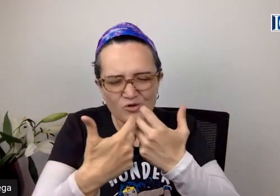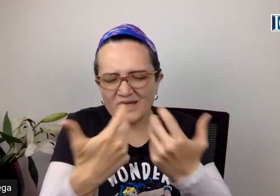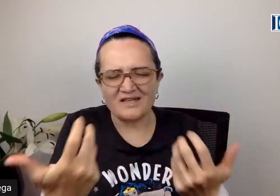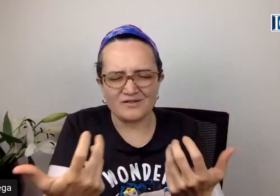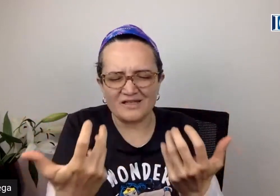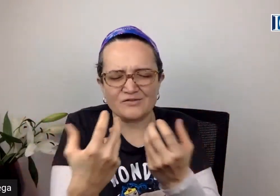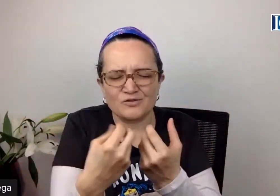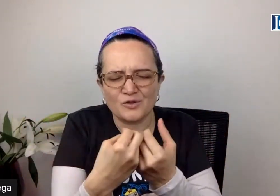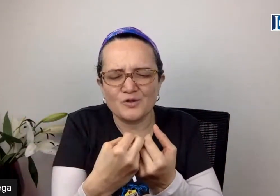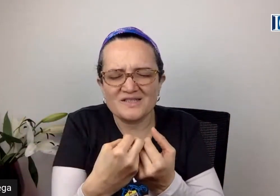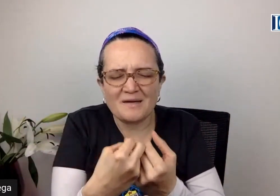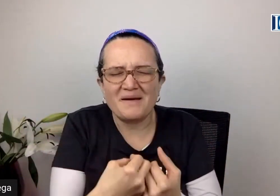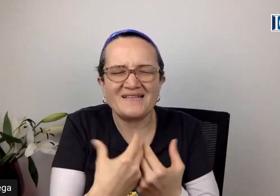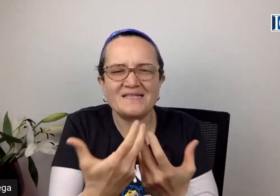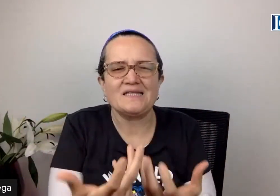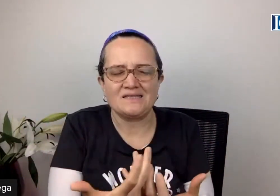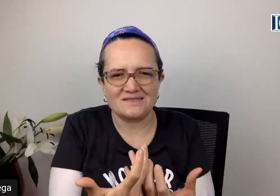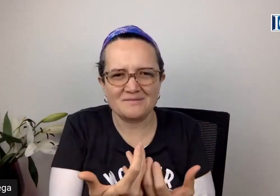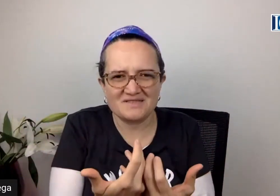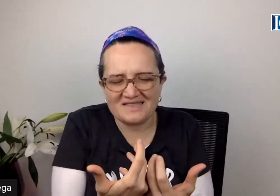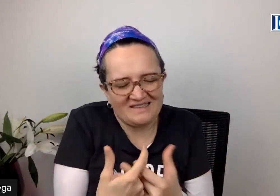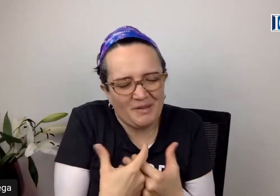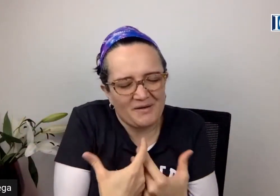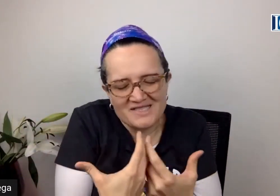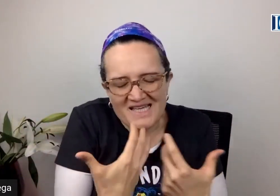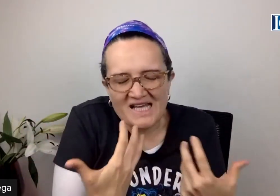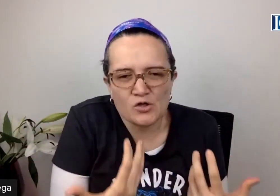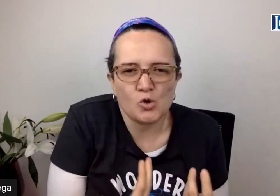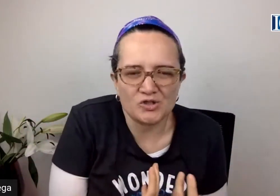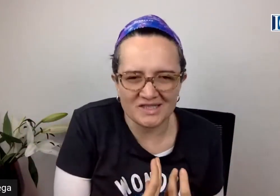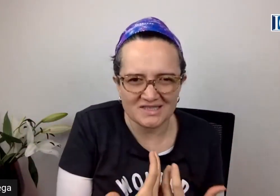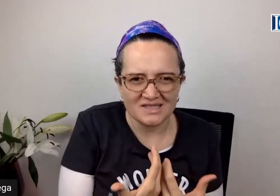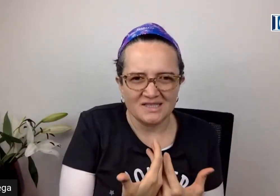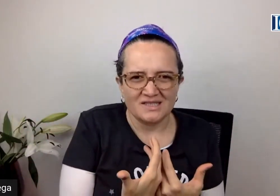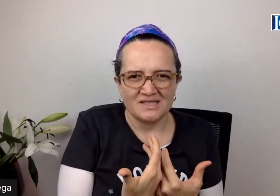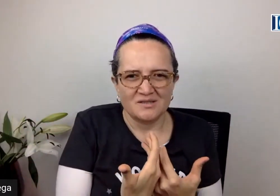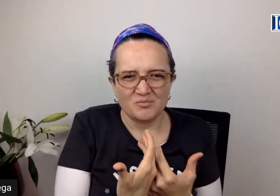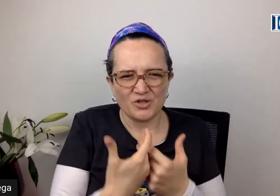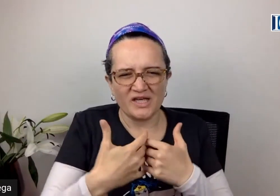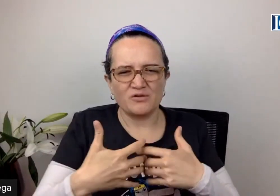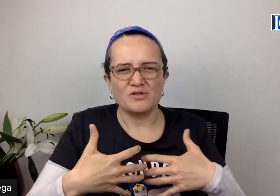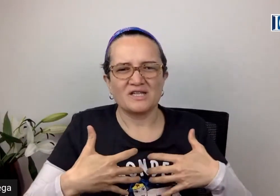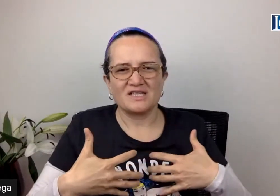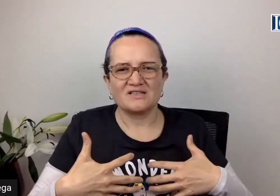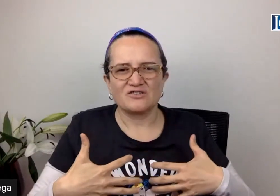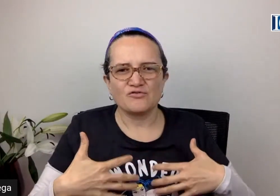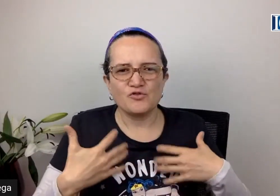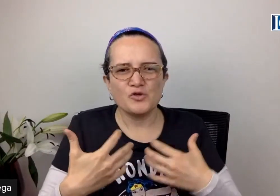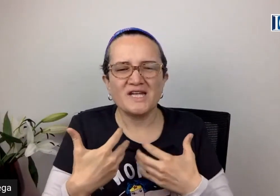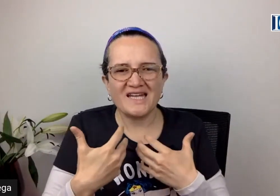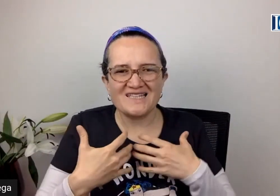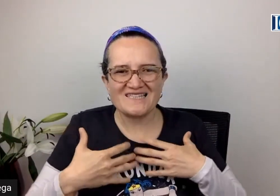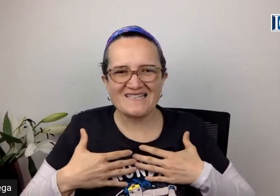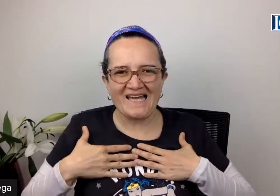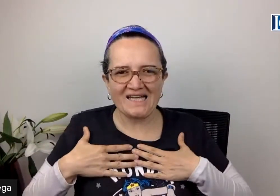todo lo que sea para ti las palabras se quedan cortas porque es un fluir en el ser